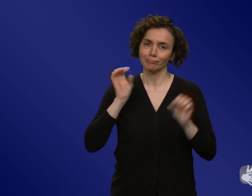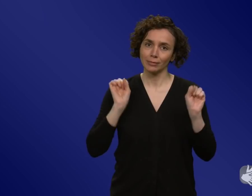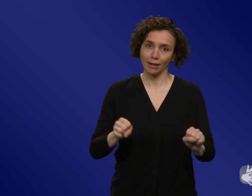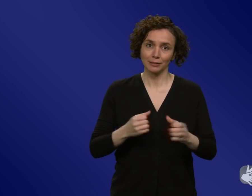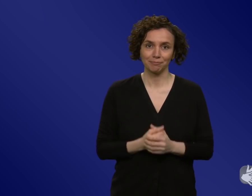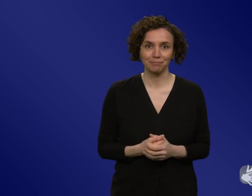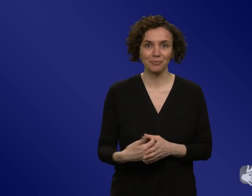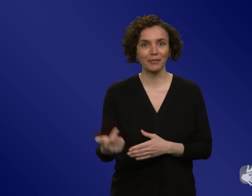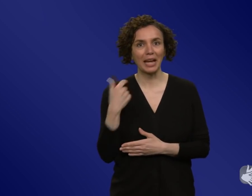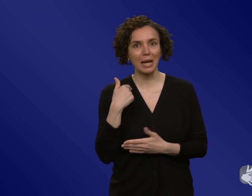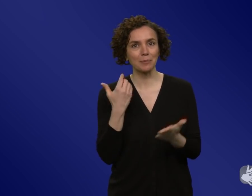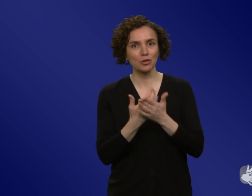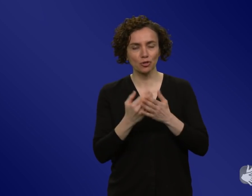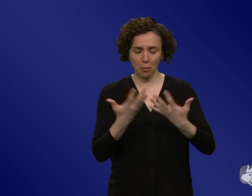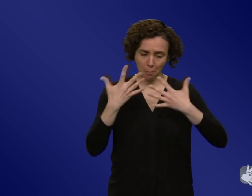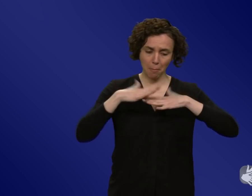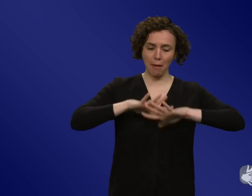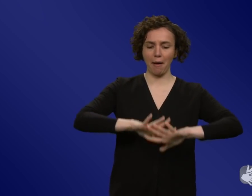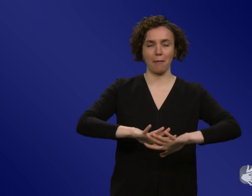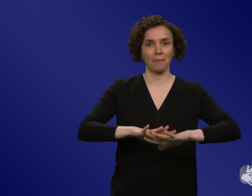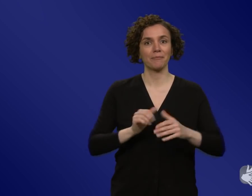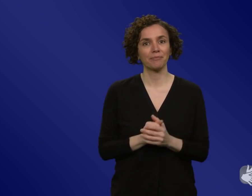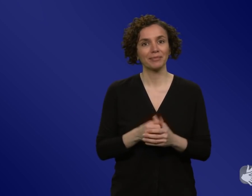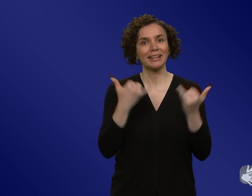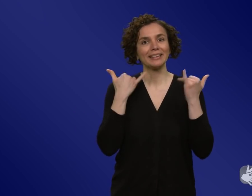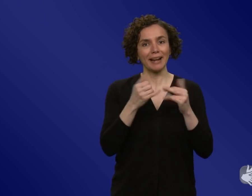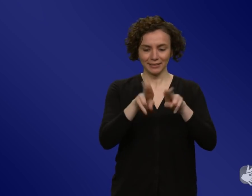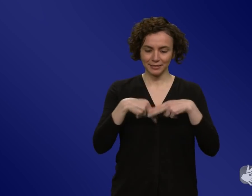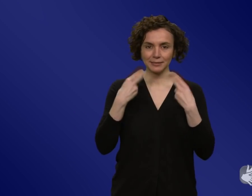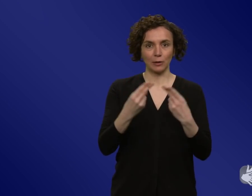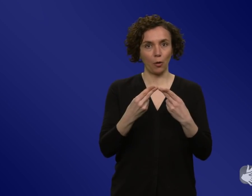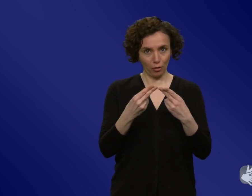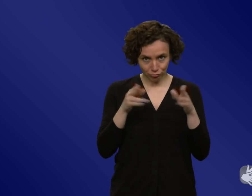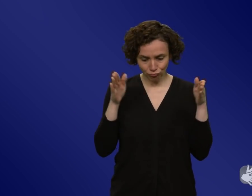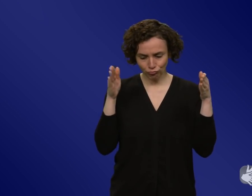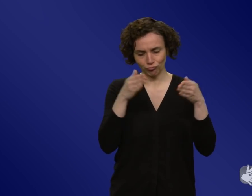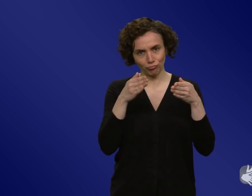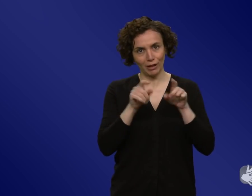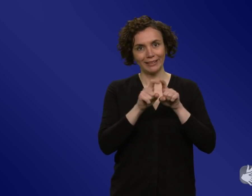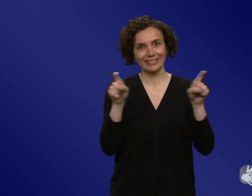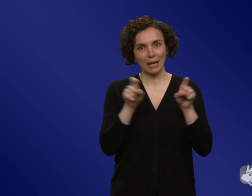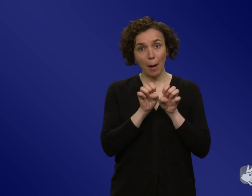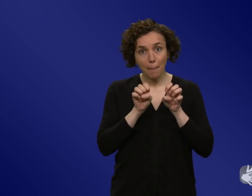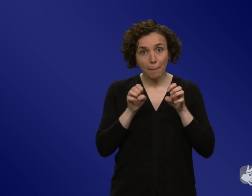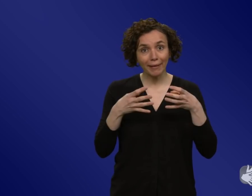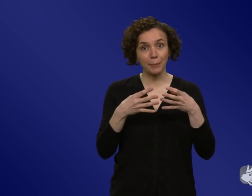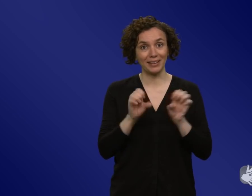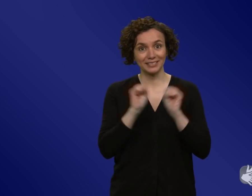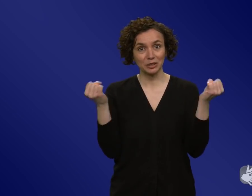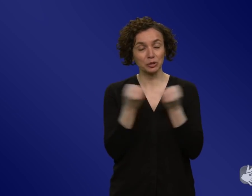würde ganz zum Schluss gerne noch einmal zurückkehren zu unserem konkreten Thema zur Pandemiesituation und dem Ausblick auf die Wegstrecke, die